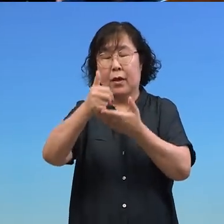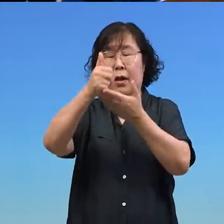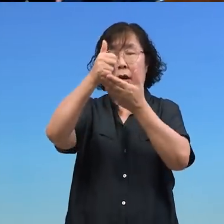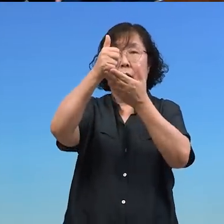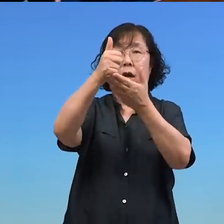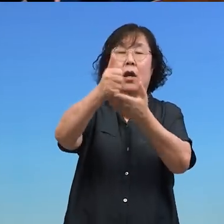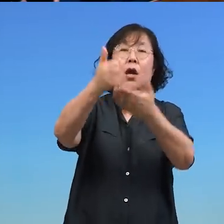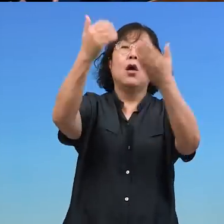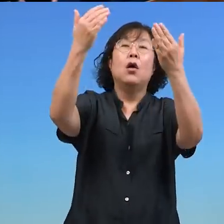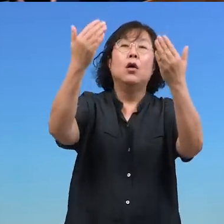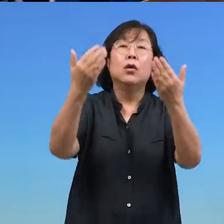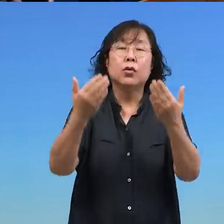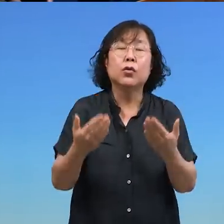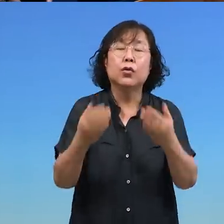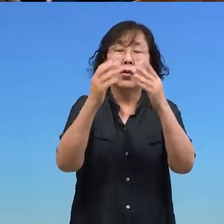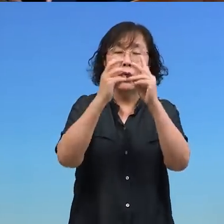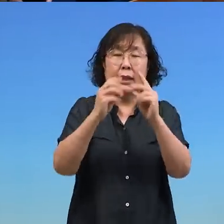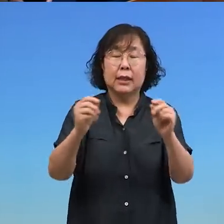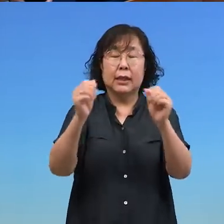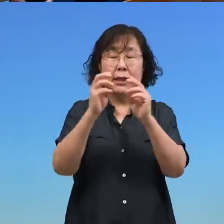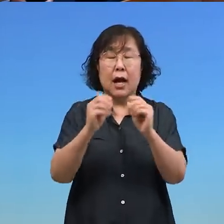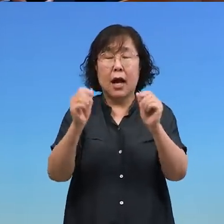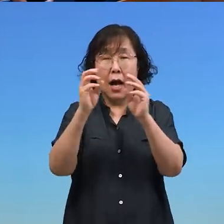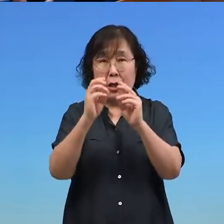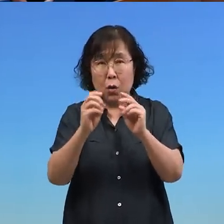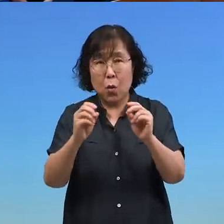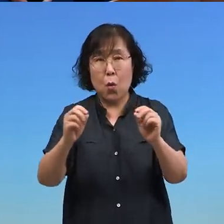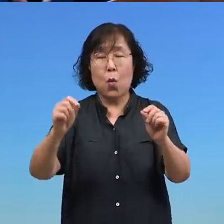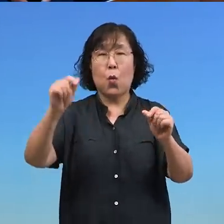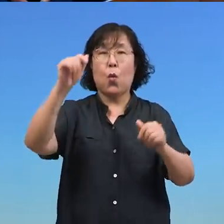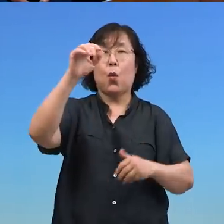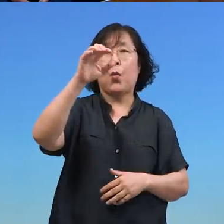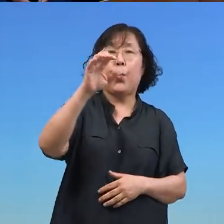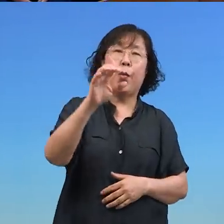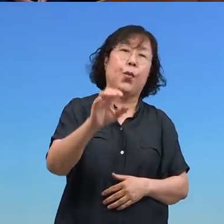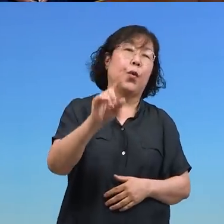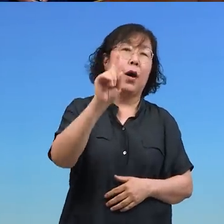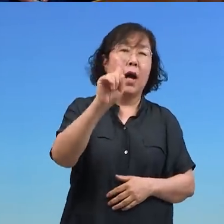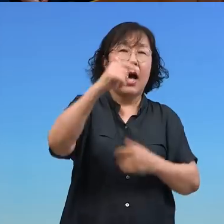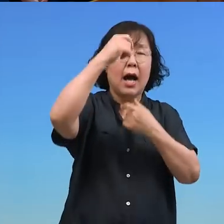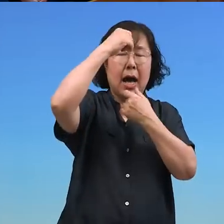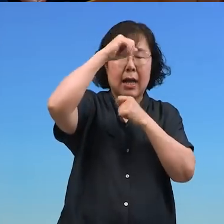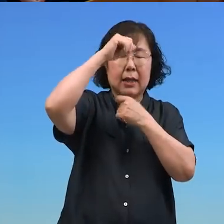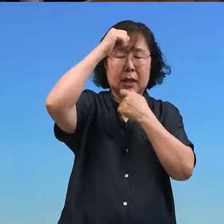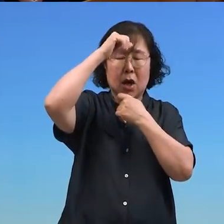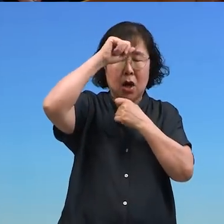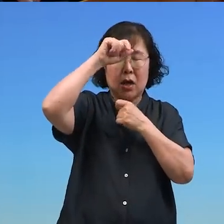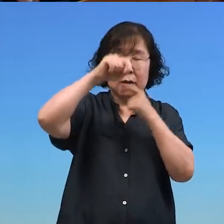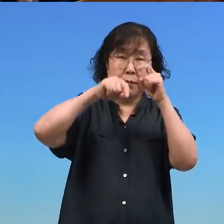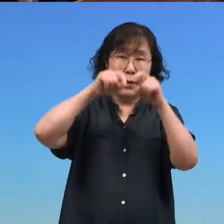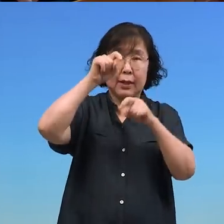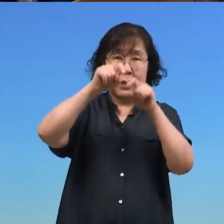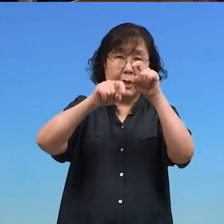주신 땅으로 한 걸음씩 나아갈 때에